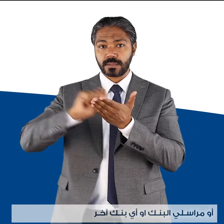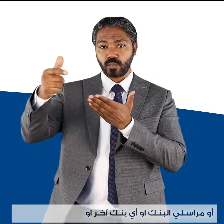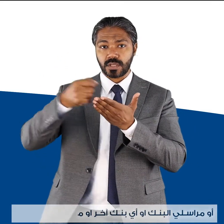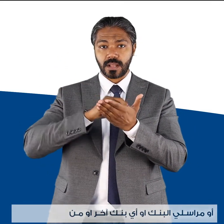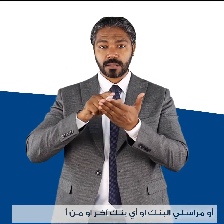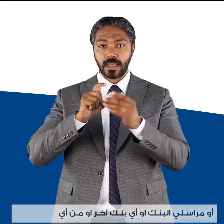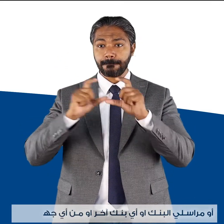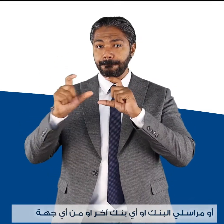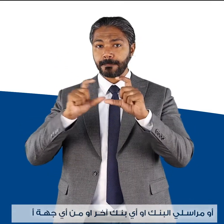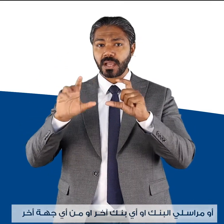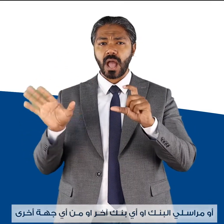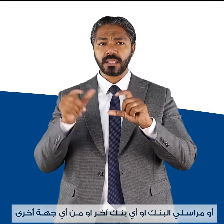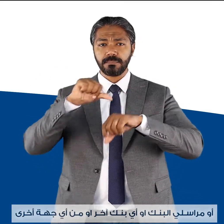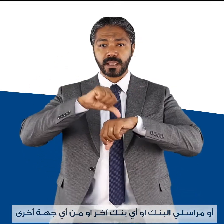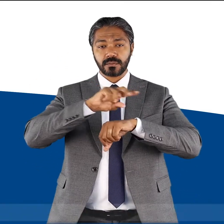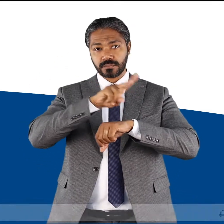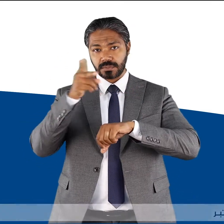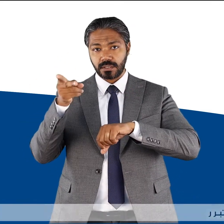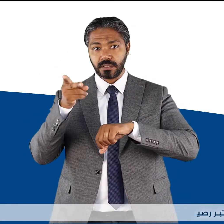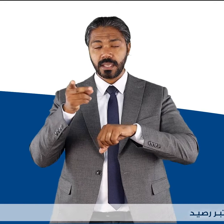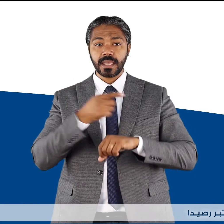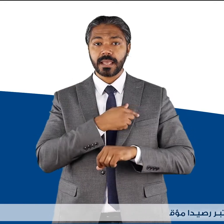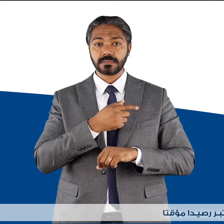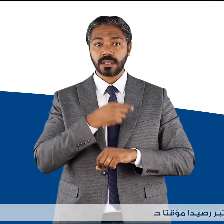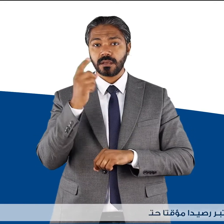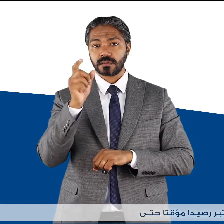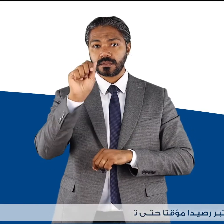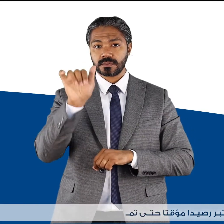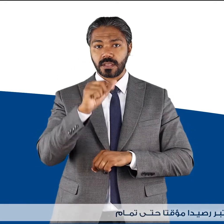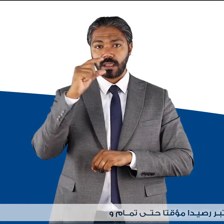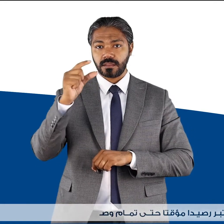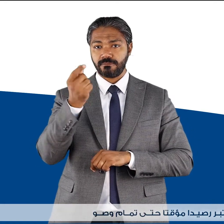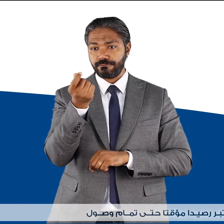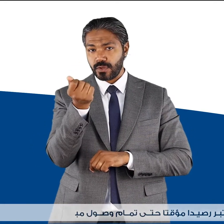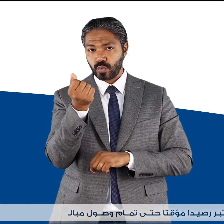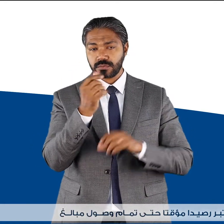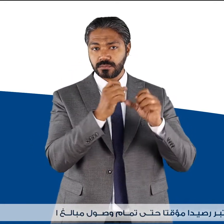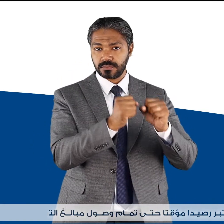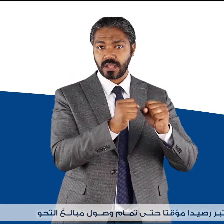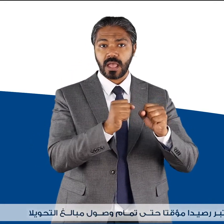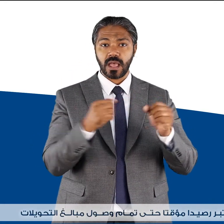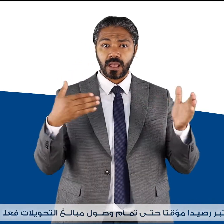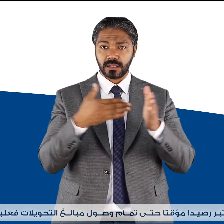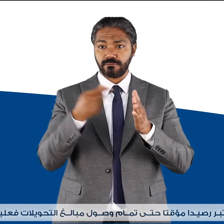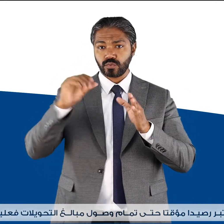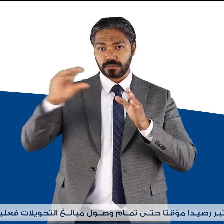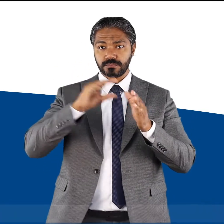أو من أي جهة أخرى تعتبر رصيداً مؤقتاً حتى تمام وصول مبالغ التحويلات فعلياً أو